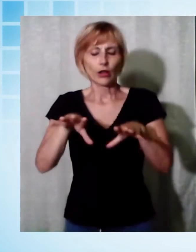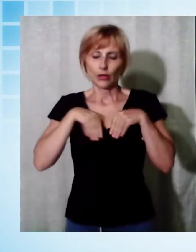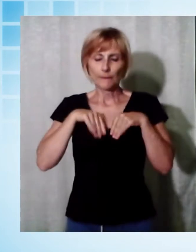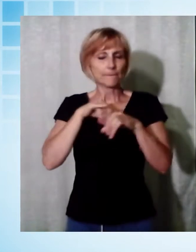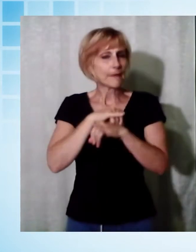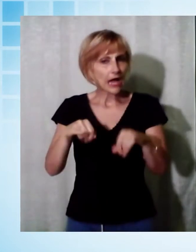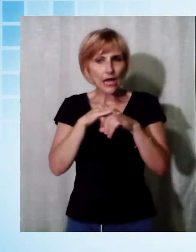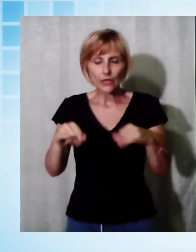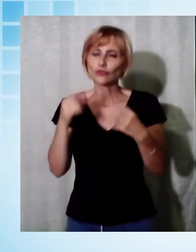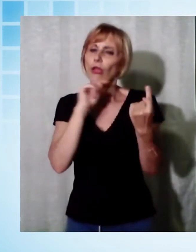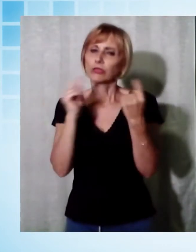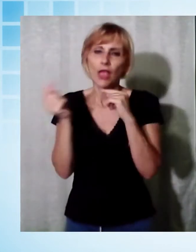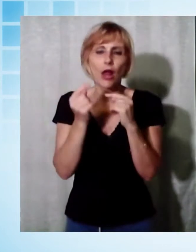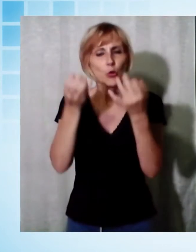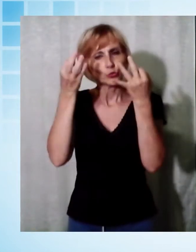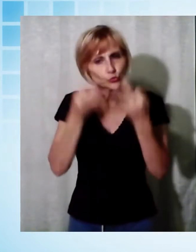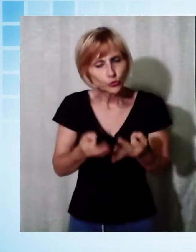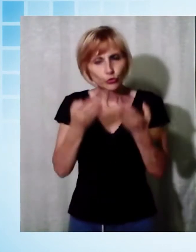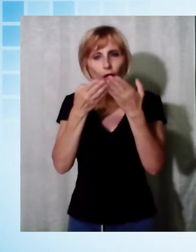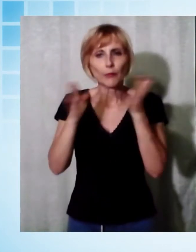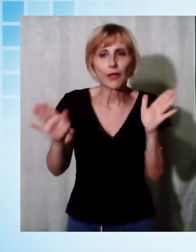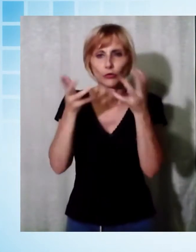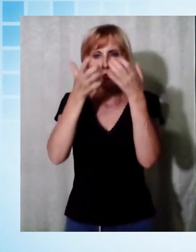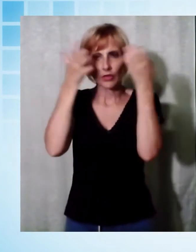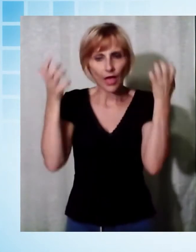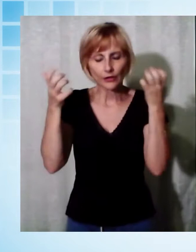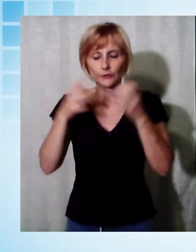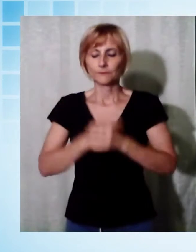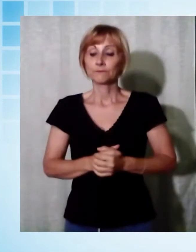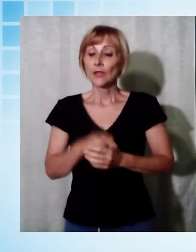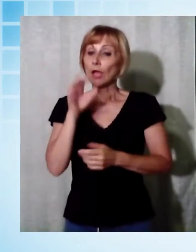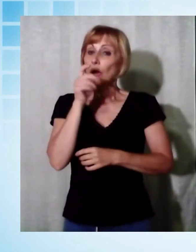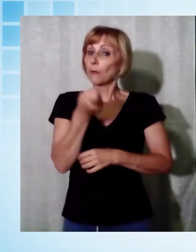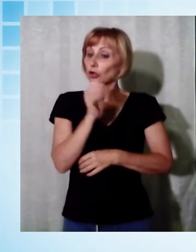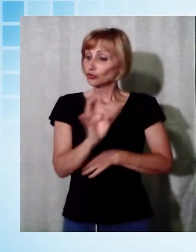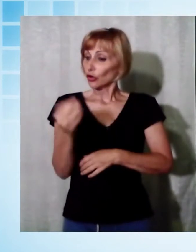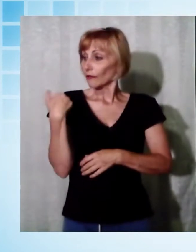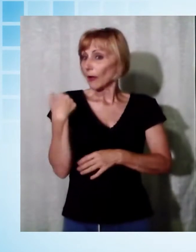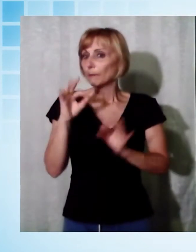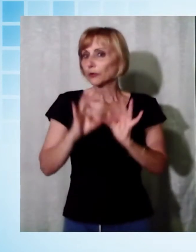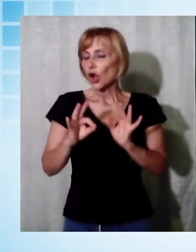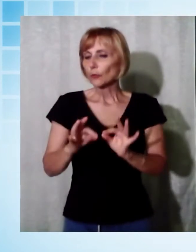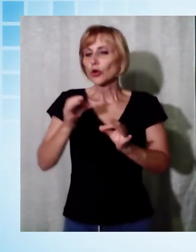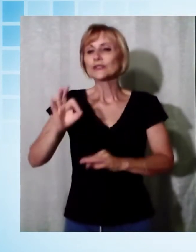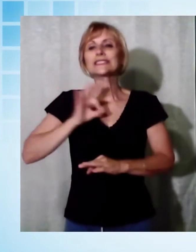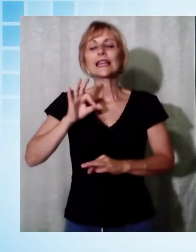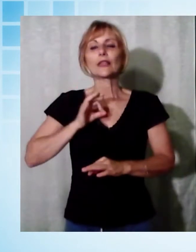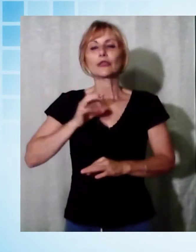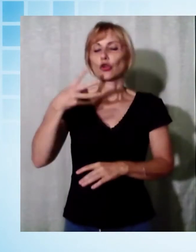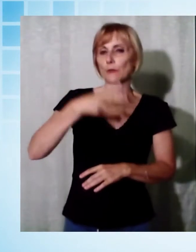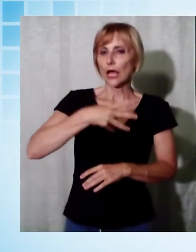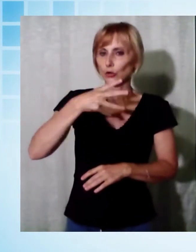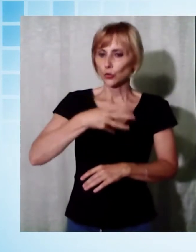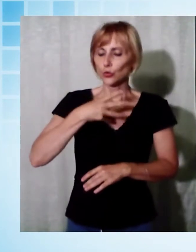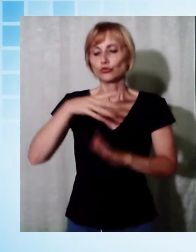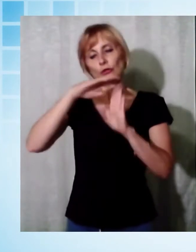e franco. Pochi giorni prima era stato il senatore Marcucci ad augurarsi che alle prossime elezioni regionali le liste del PD per la provincia di